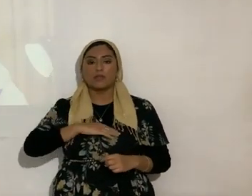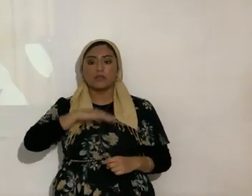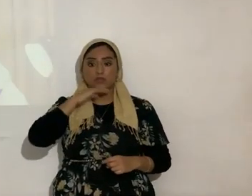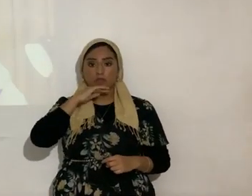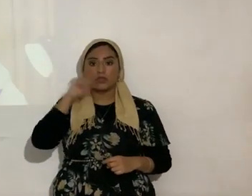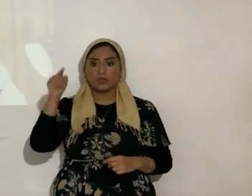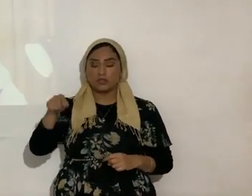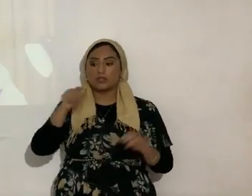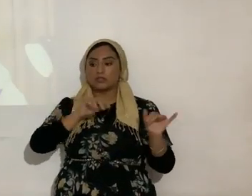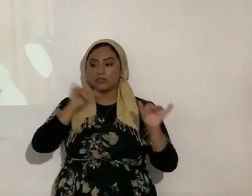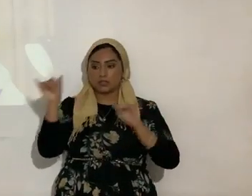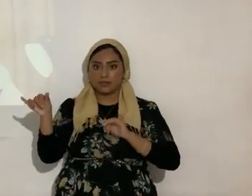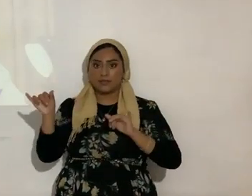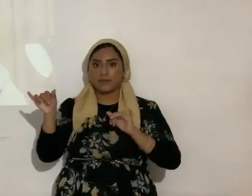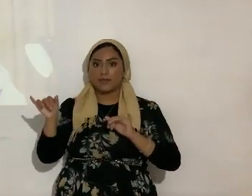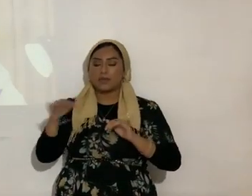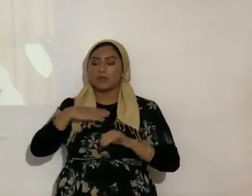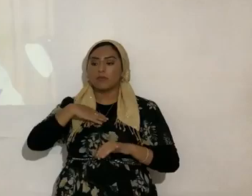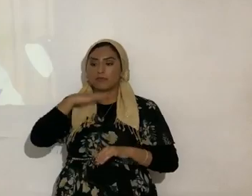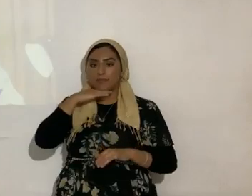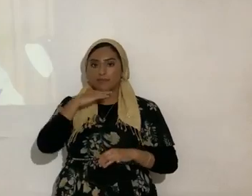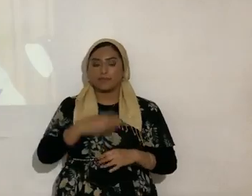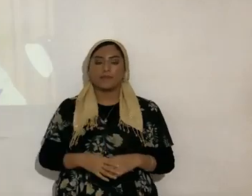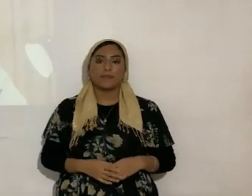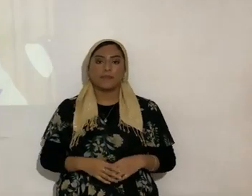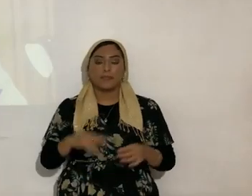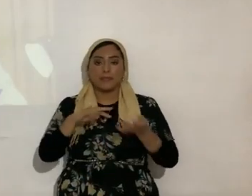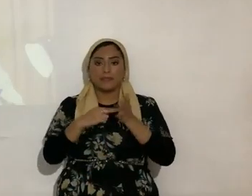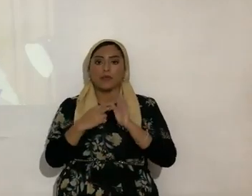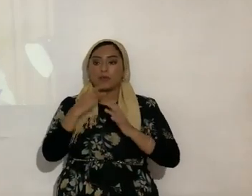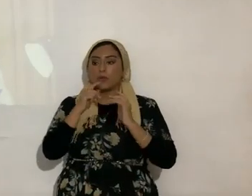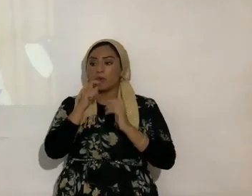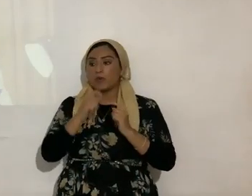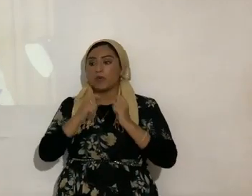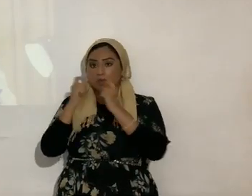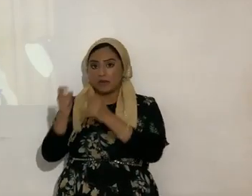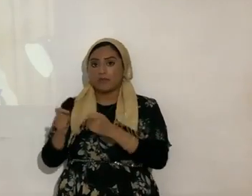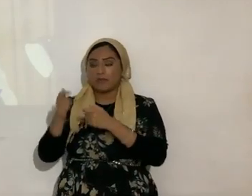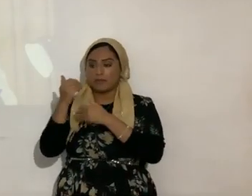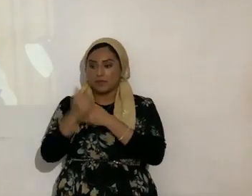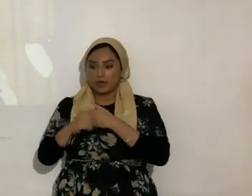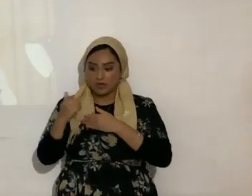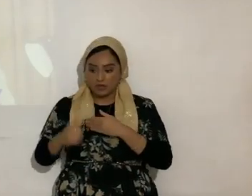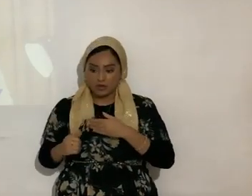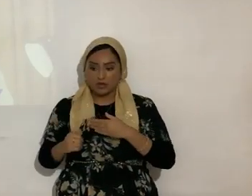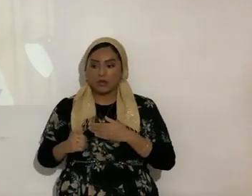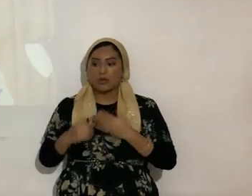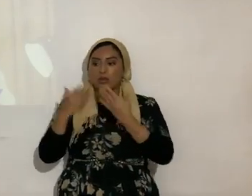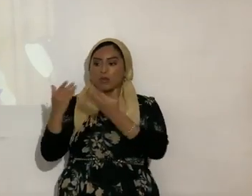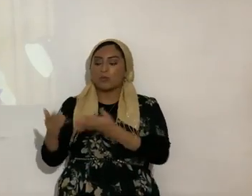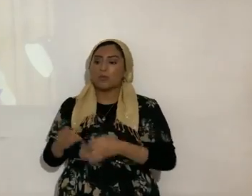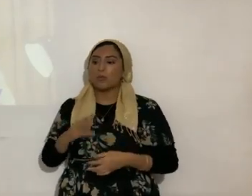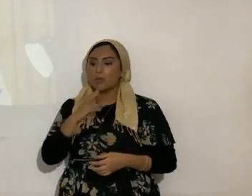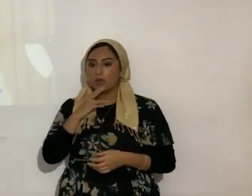también será saciado el que dé pan agua leche